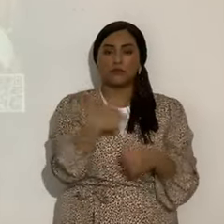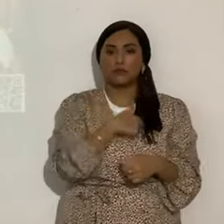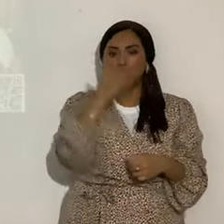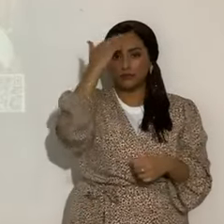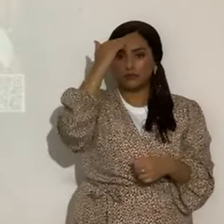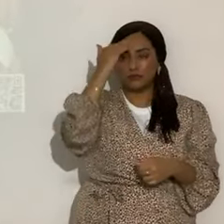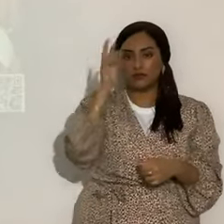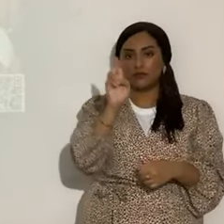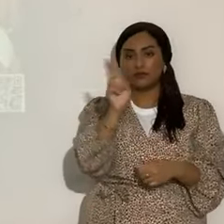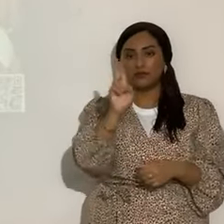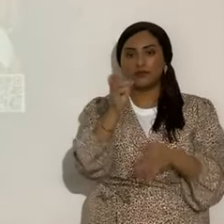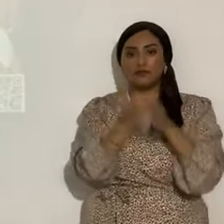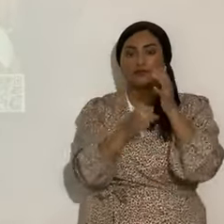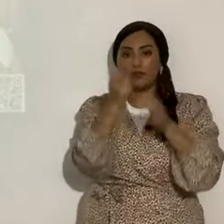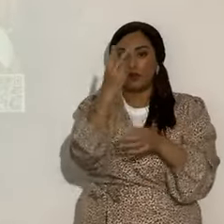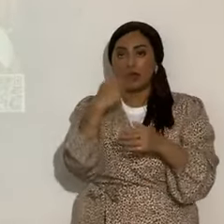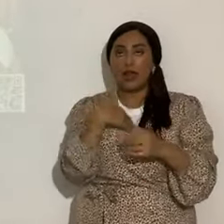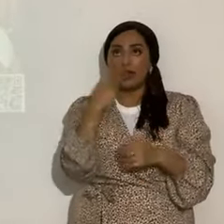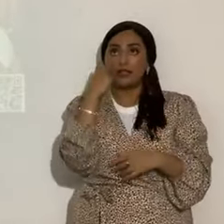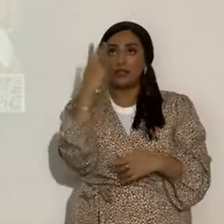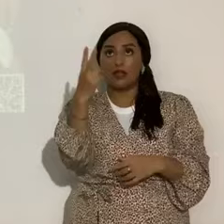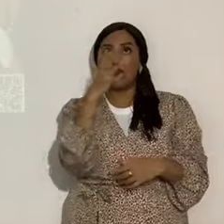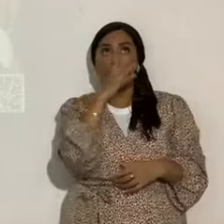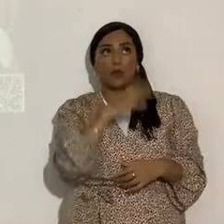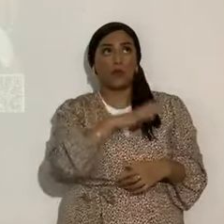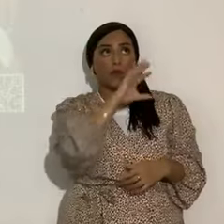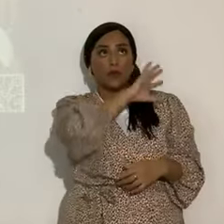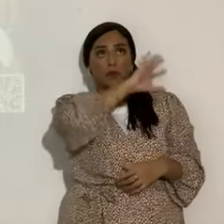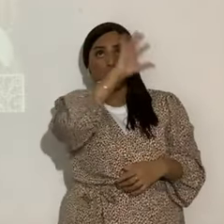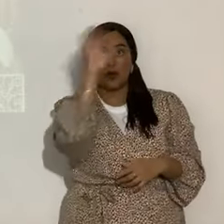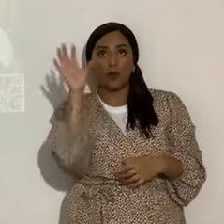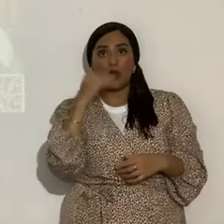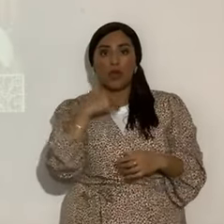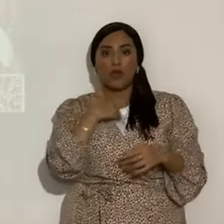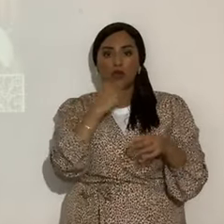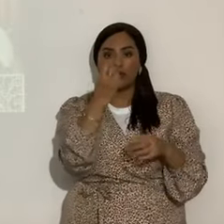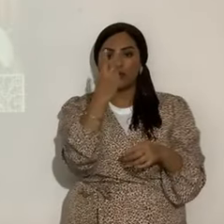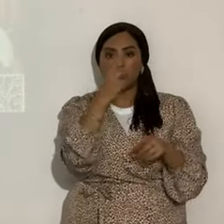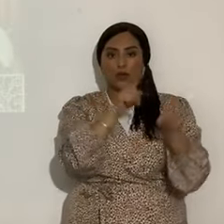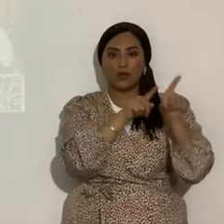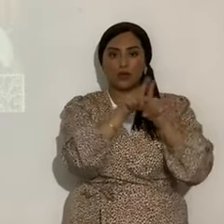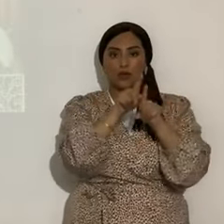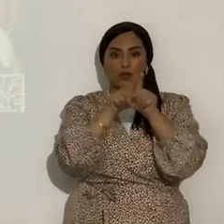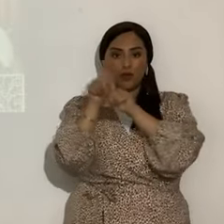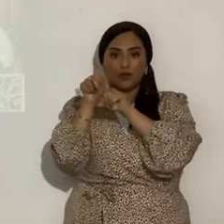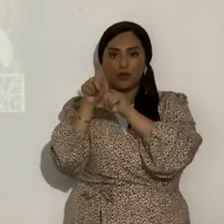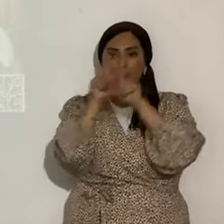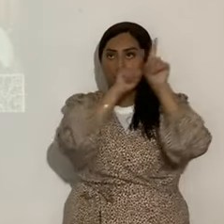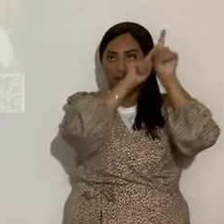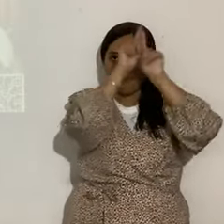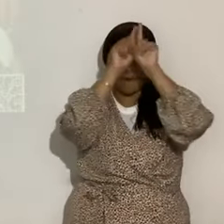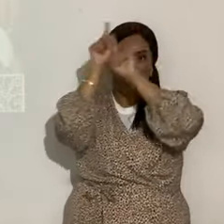Apocalipsis 12. Y apareció una mujer, y sobre su cabeza una corona de dos estrellas. ¿Sí? ¿De acuerdo?